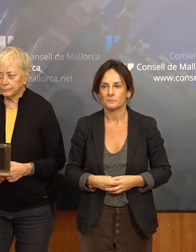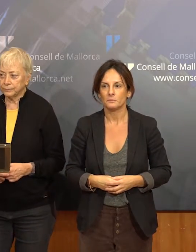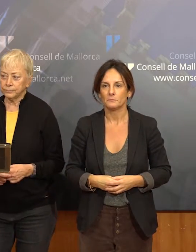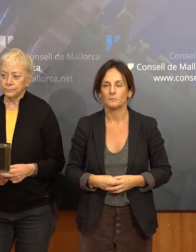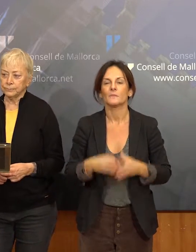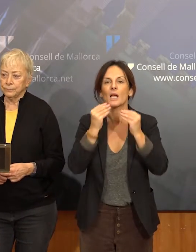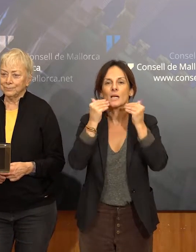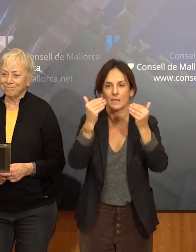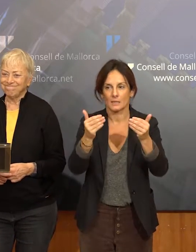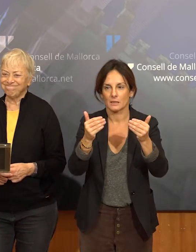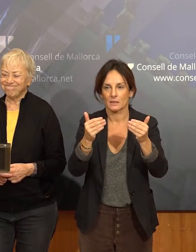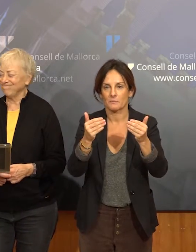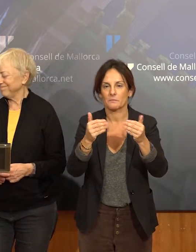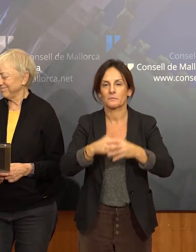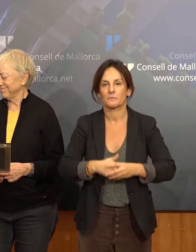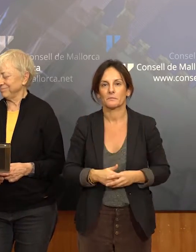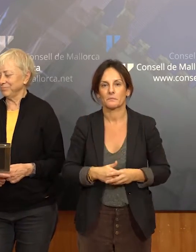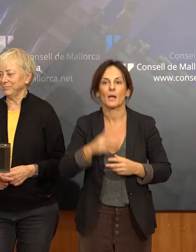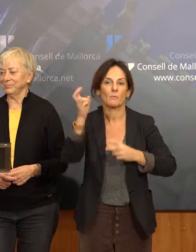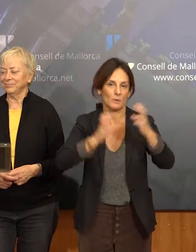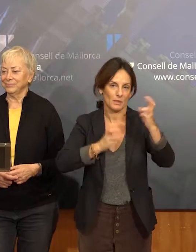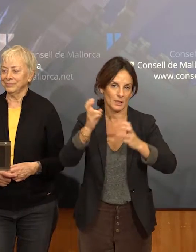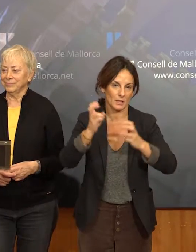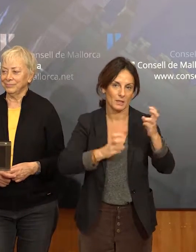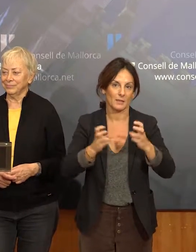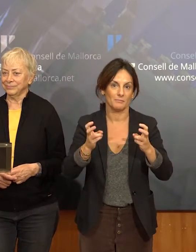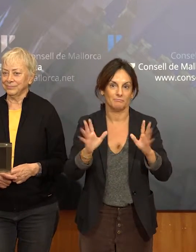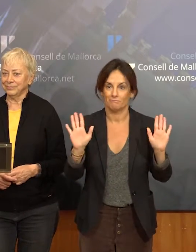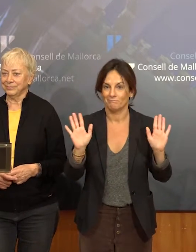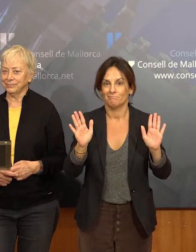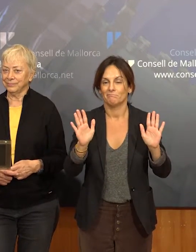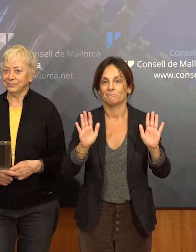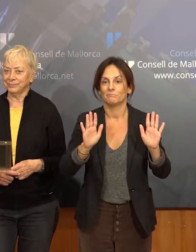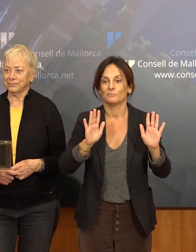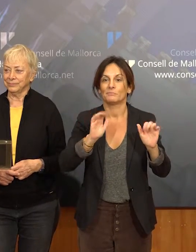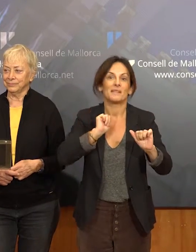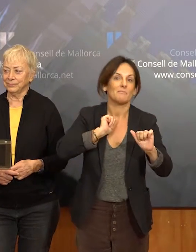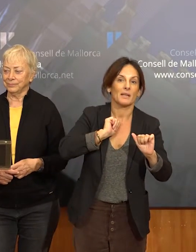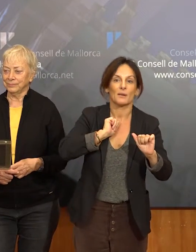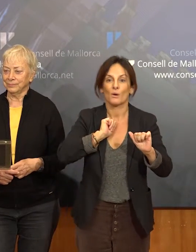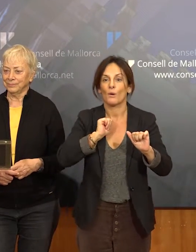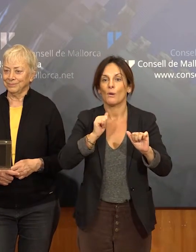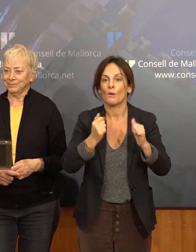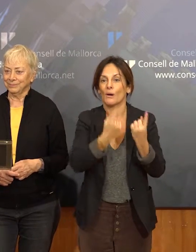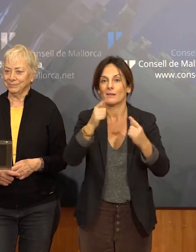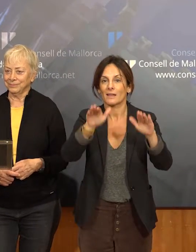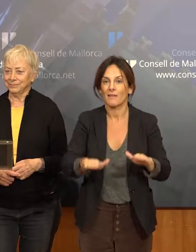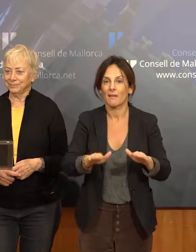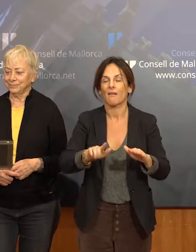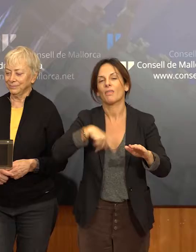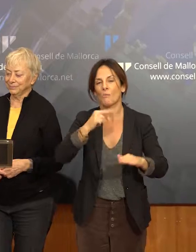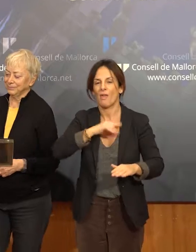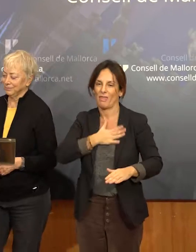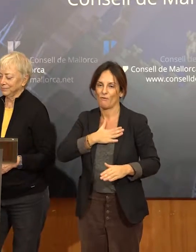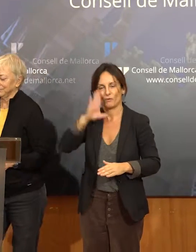Idéu, moltíssimes gràcies per venir i res, espero que els que vos quedeu disfruteu de la xerrada.